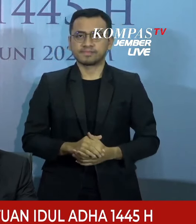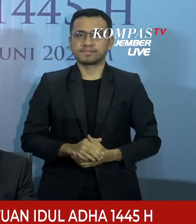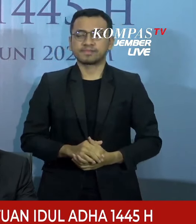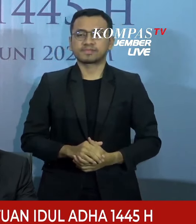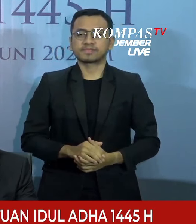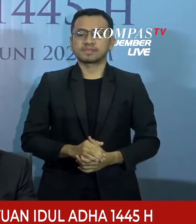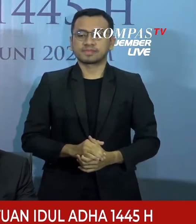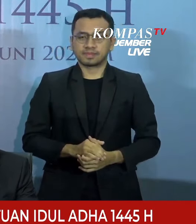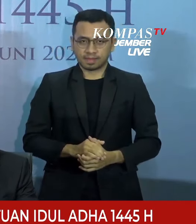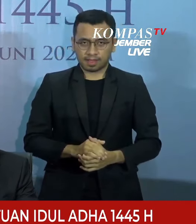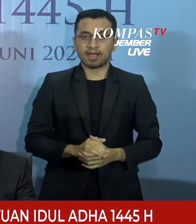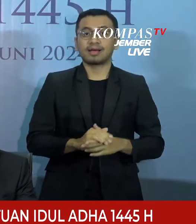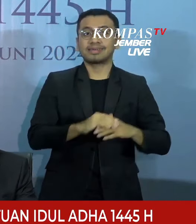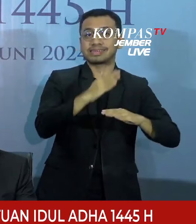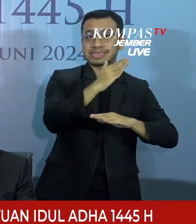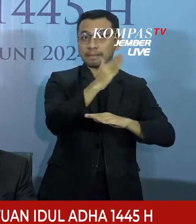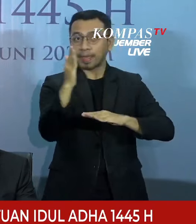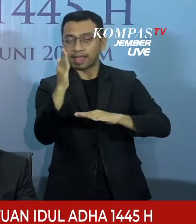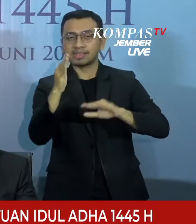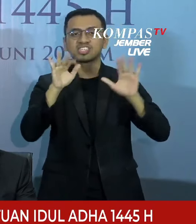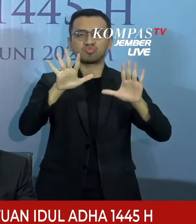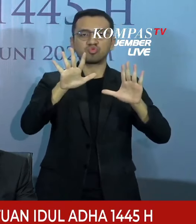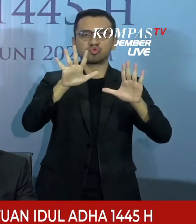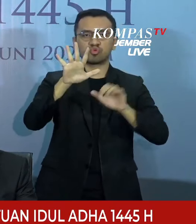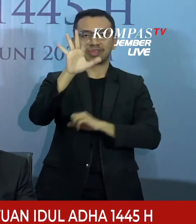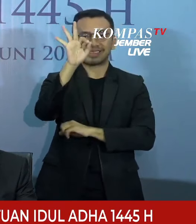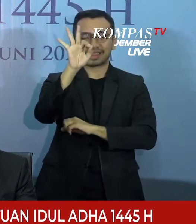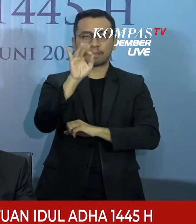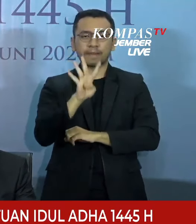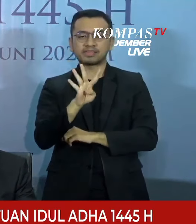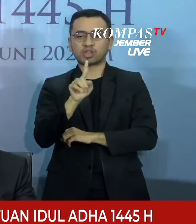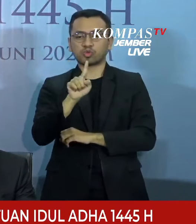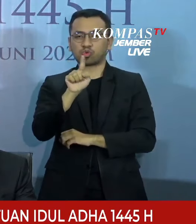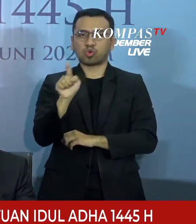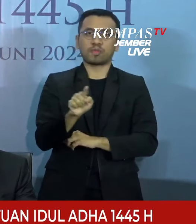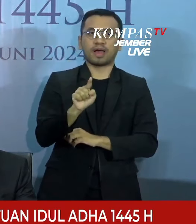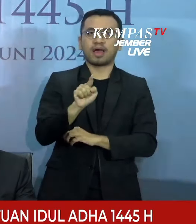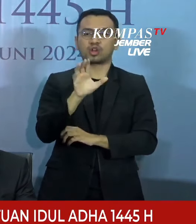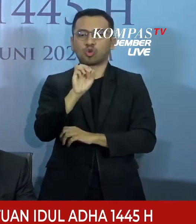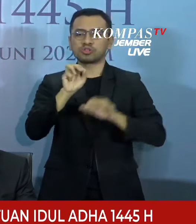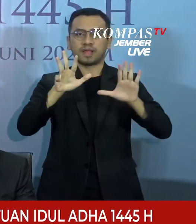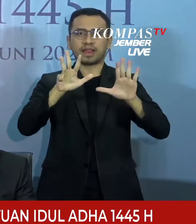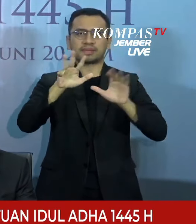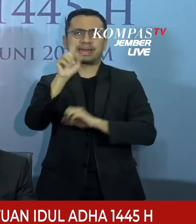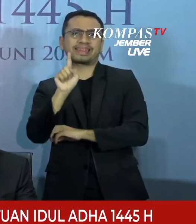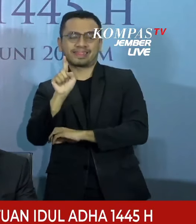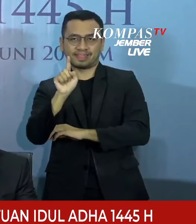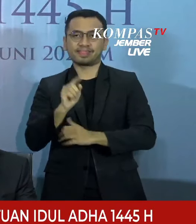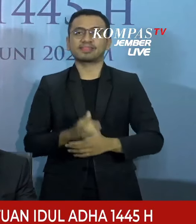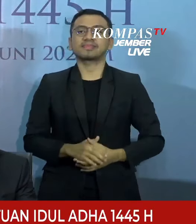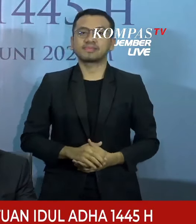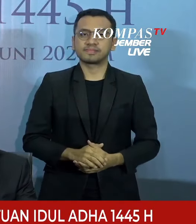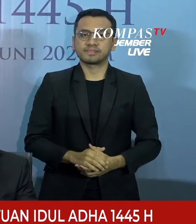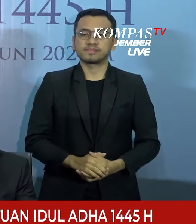hingga 10 derajat 41,09 menit.